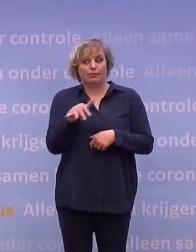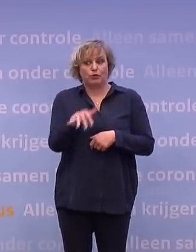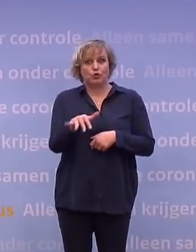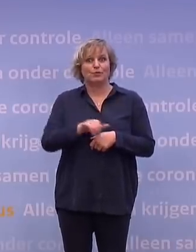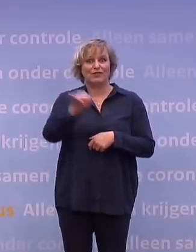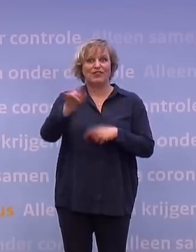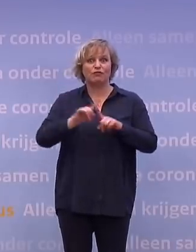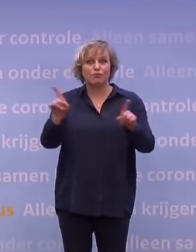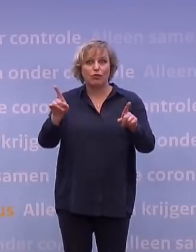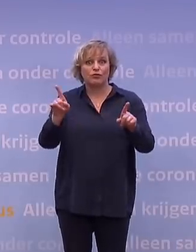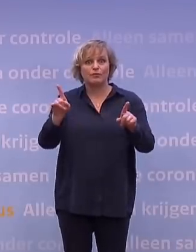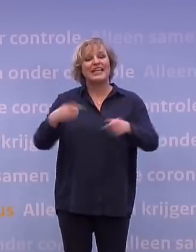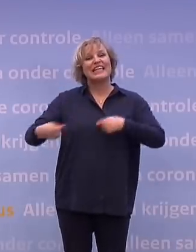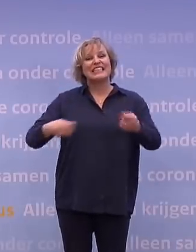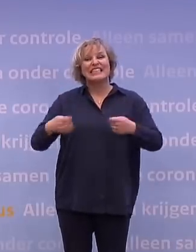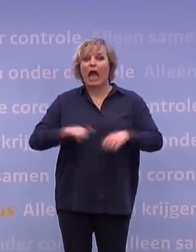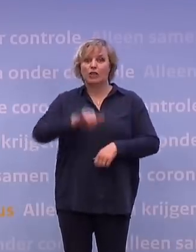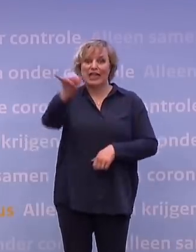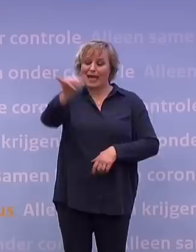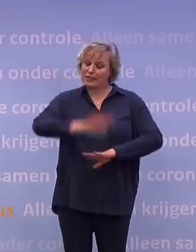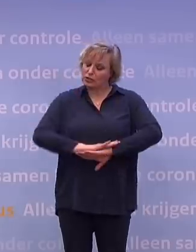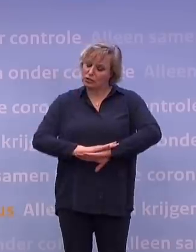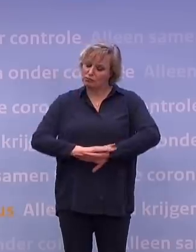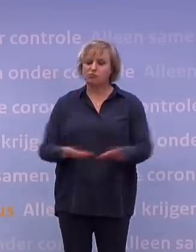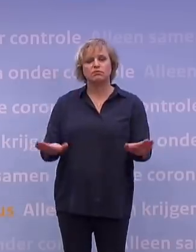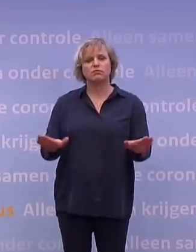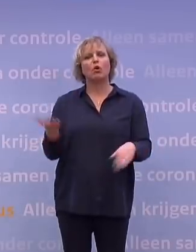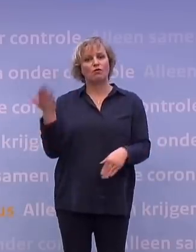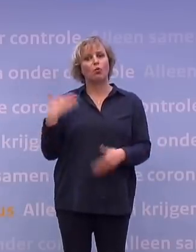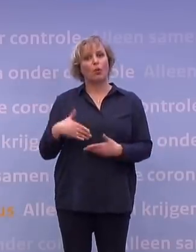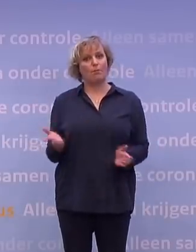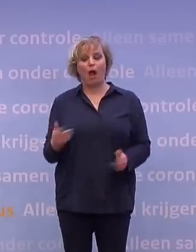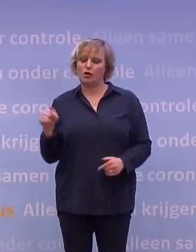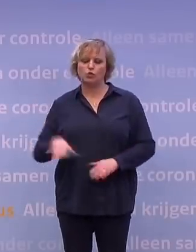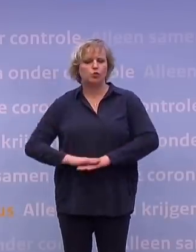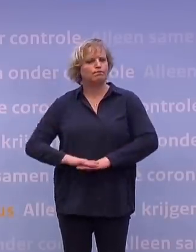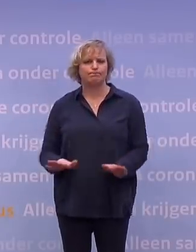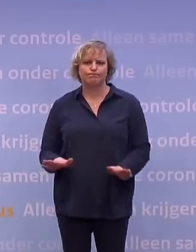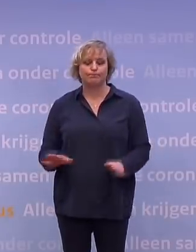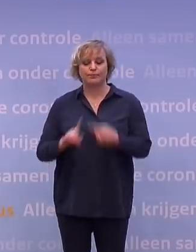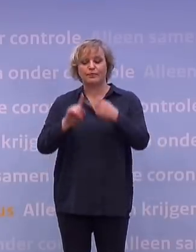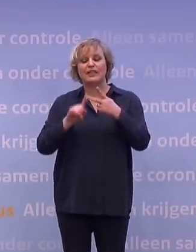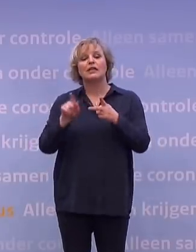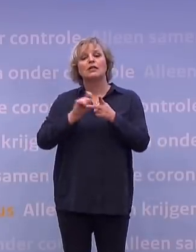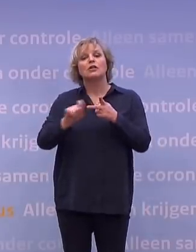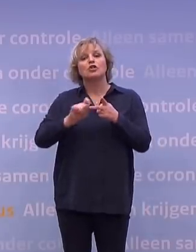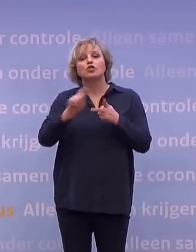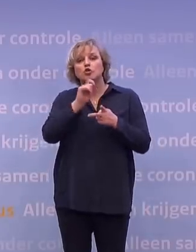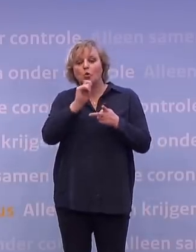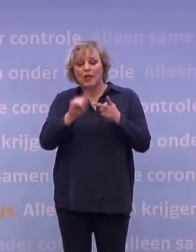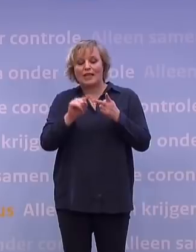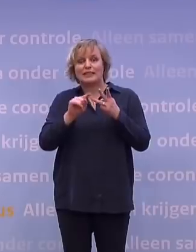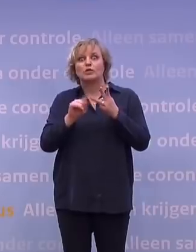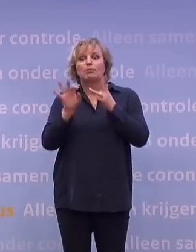Echt zeer beperkt. hebben ze zakenreizigers, die mogen niet meer. Die mochten vroeger nog wel. We hebben nog een paar, onder andere dus voor journalisten en ook voor